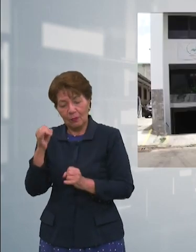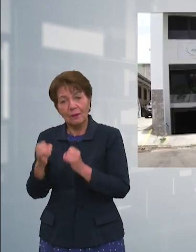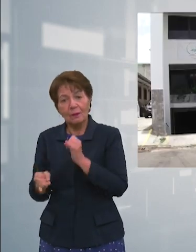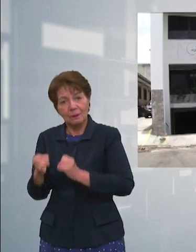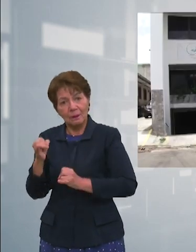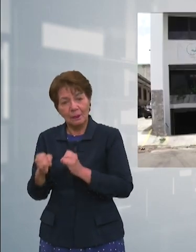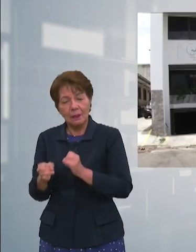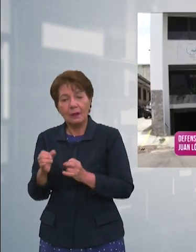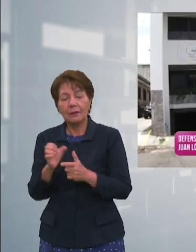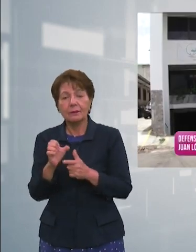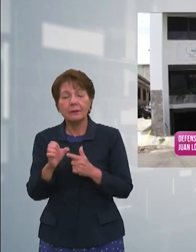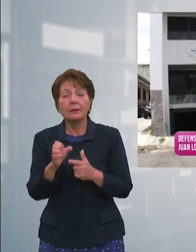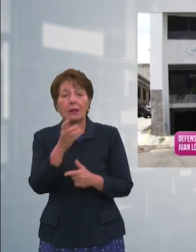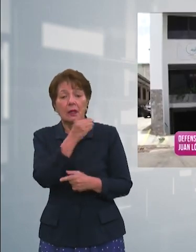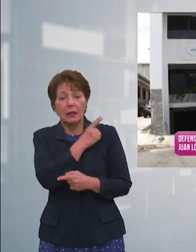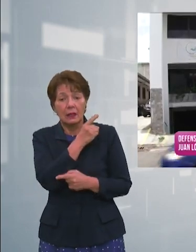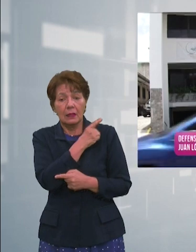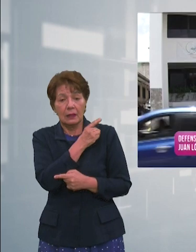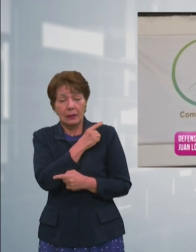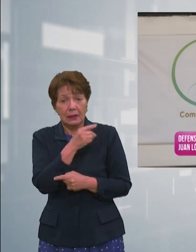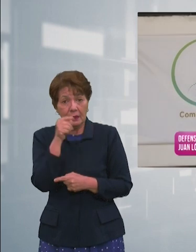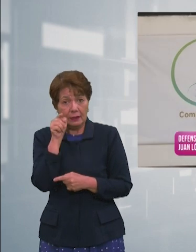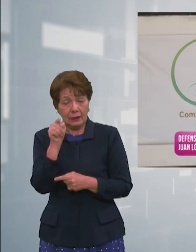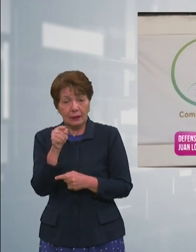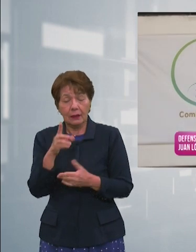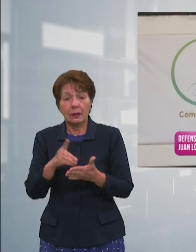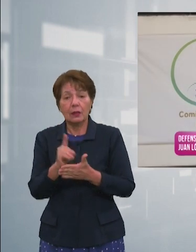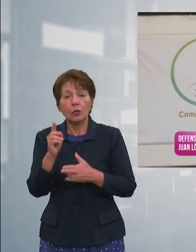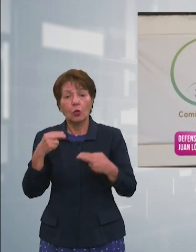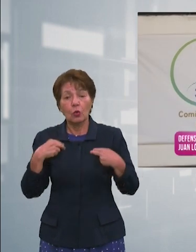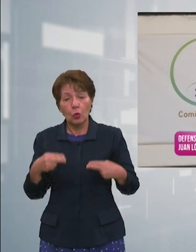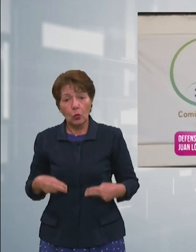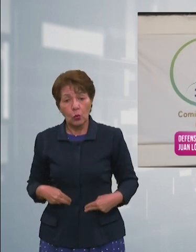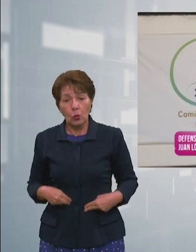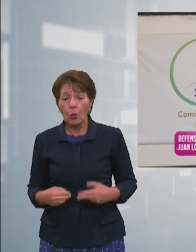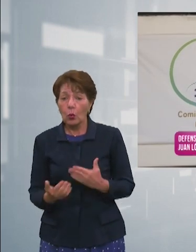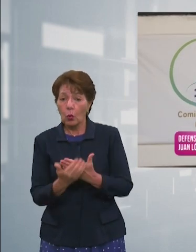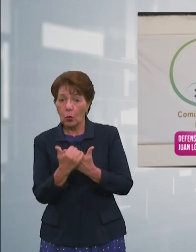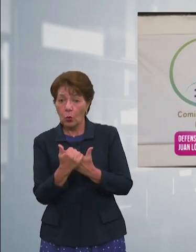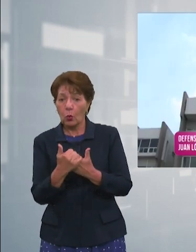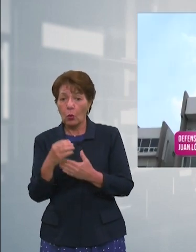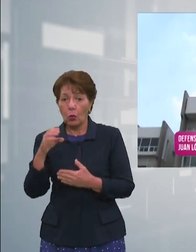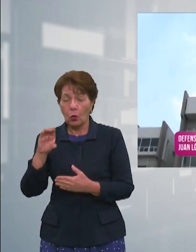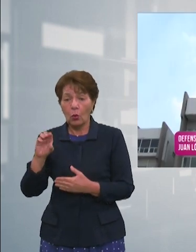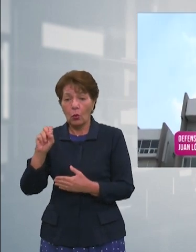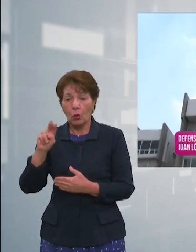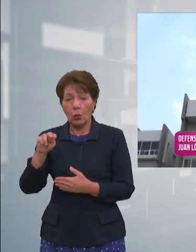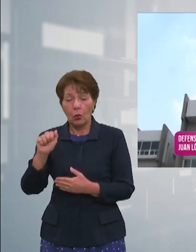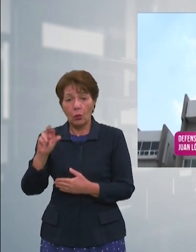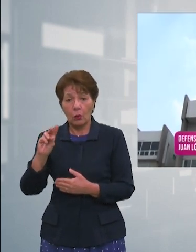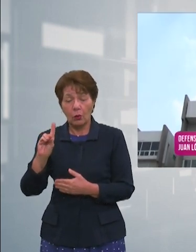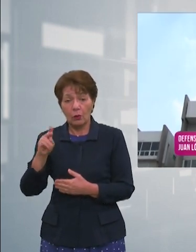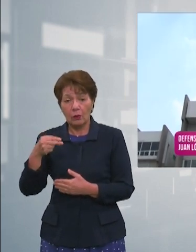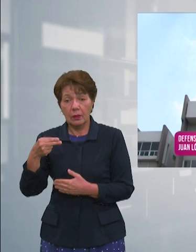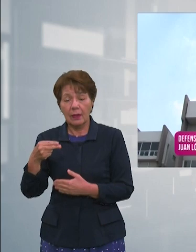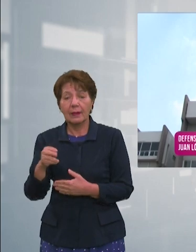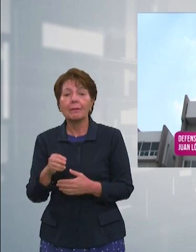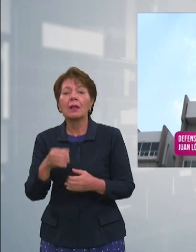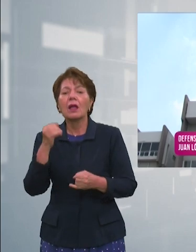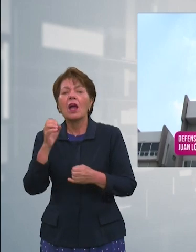El director del Observatorio Nacional de Derechos Humanos del CONADE, Daniel Cáceres, dijo que los errores del sistema judicial del país